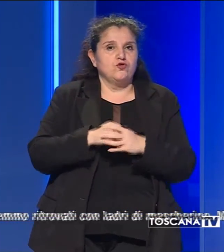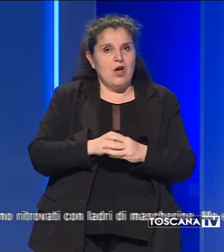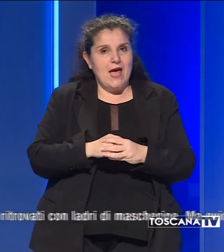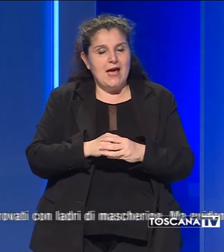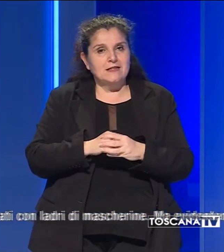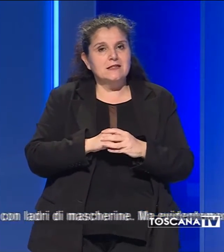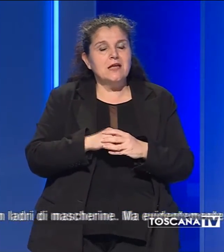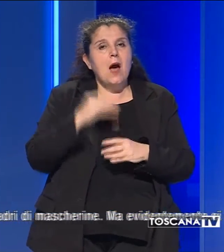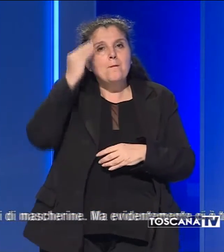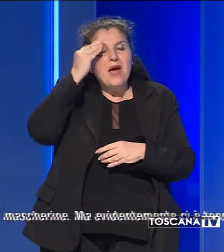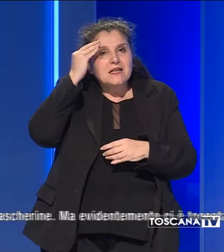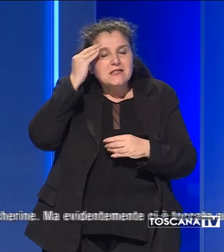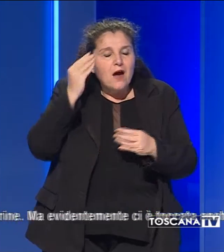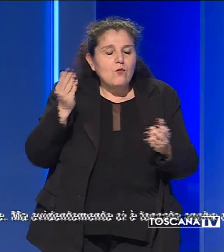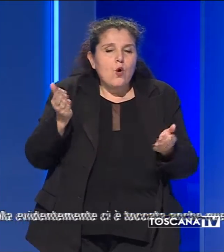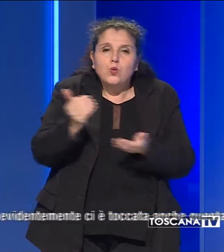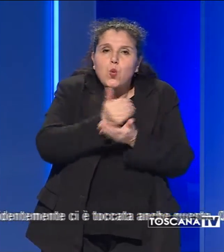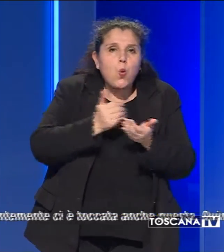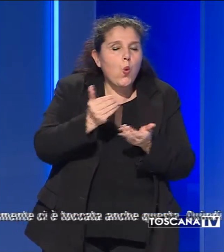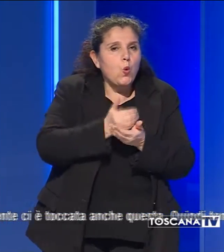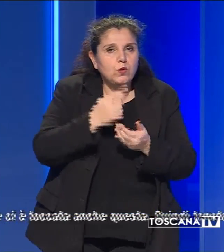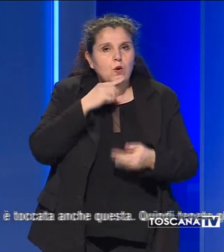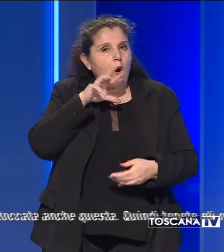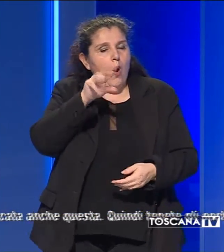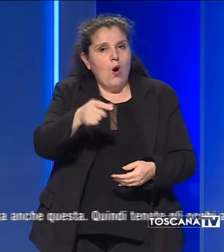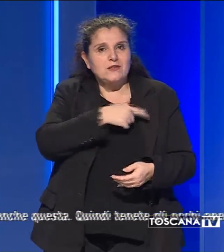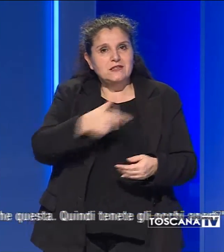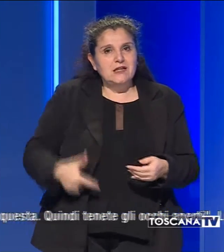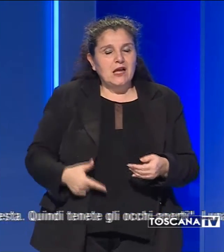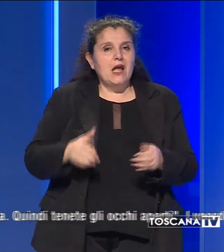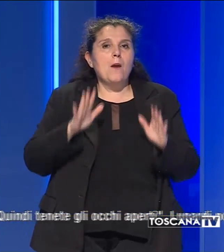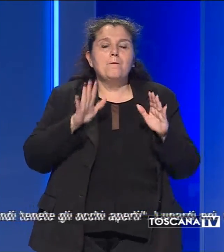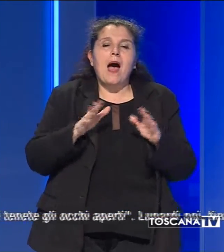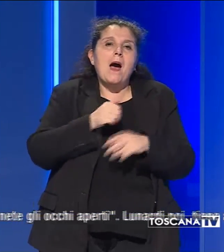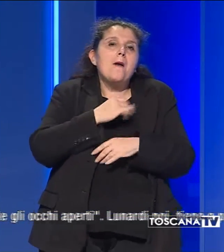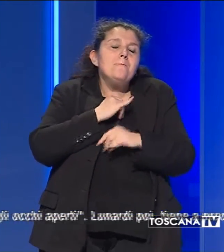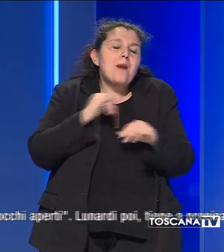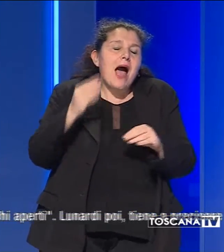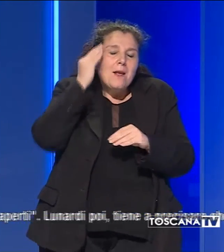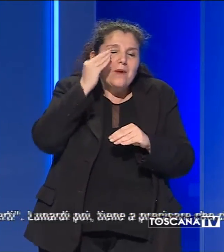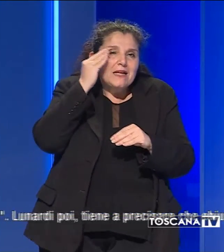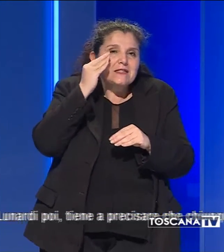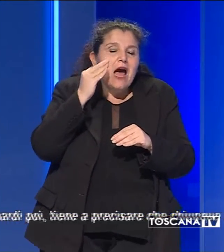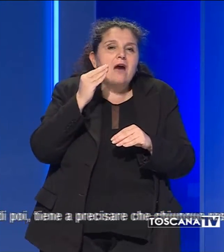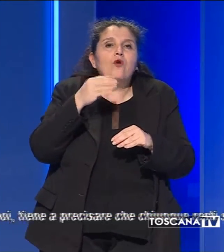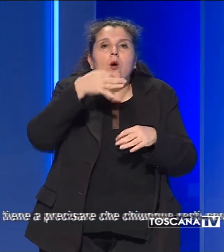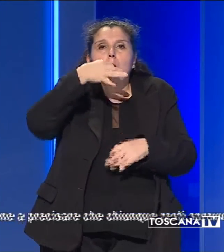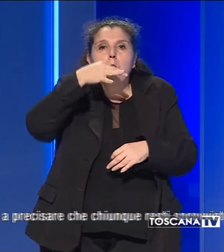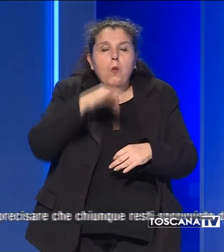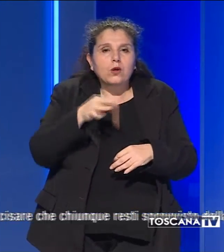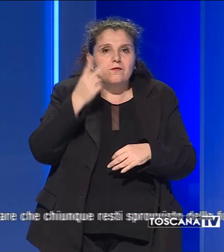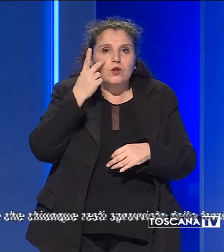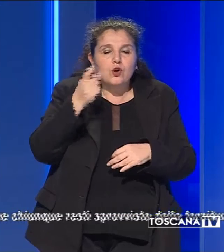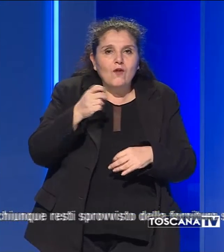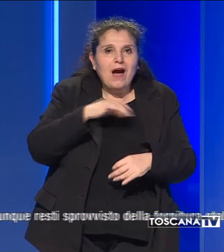Tutto avrei pensato, scrive il primo cittadino, tranne che un giorno ci saremmo ritrovati con ladri